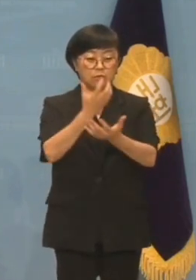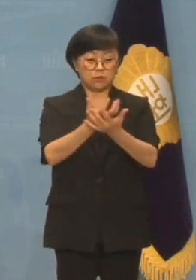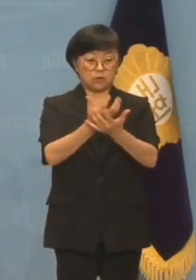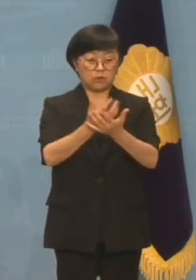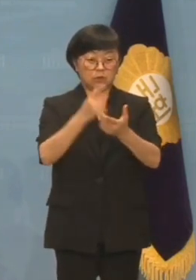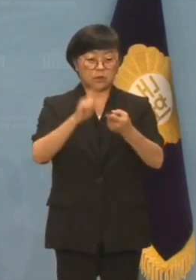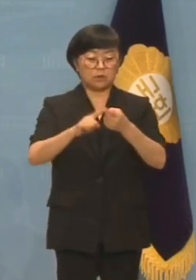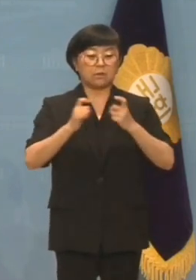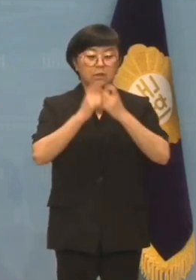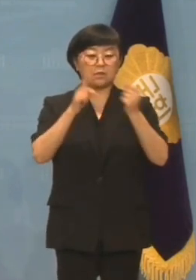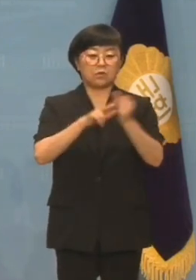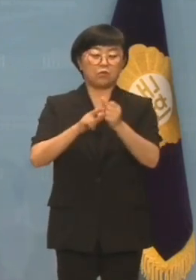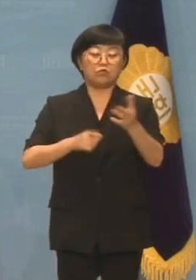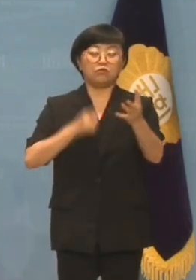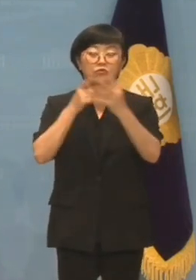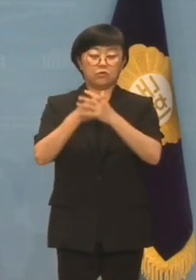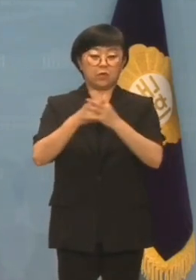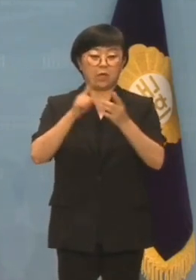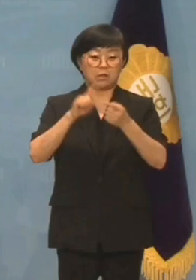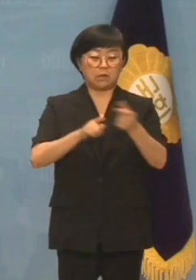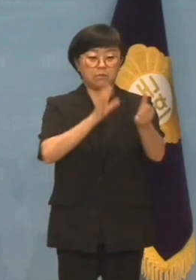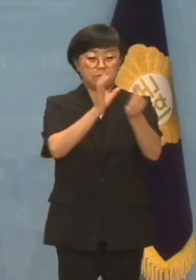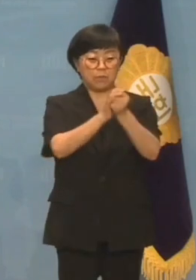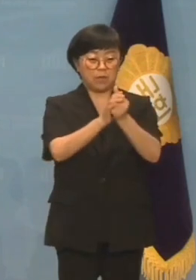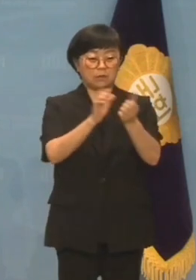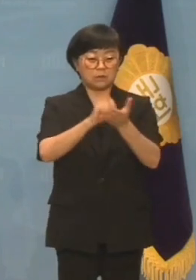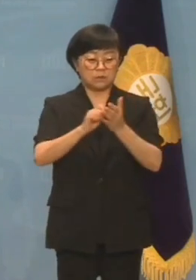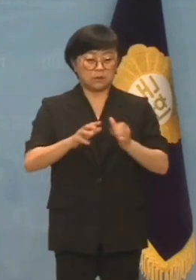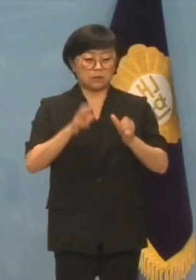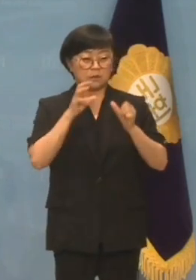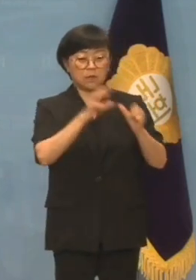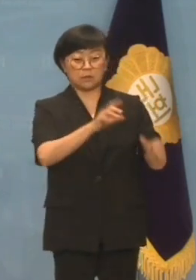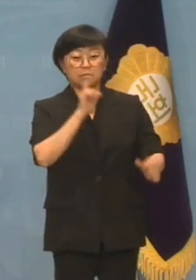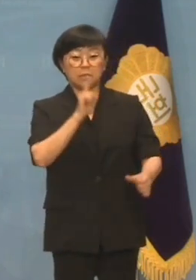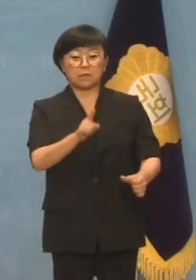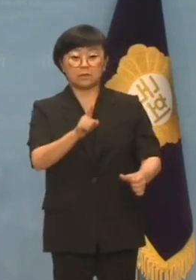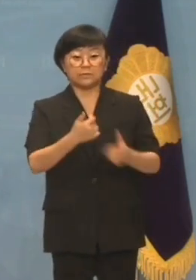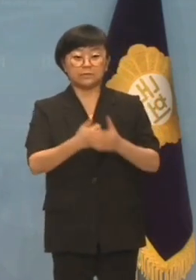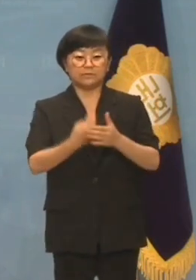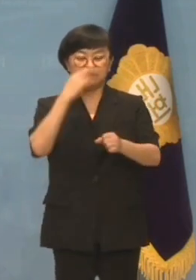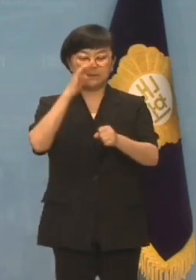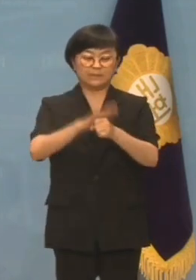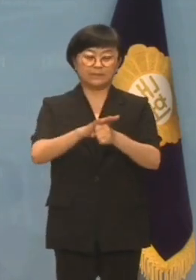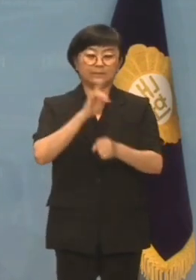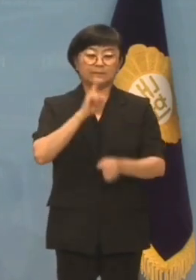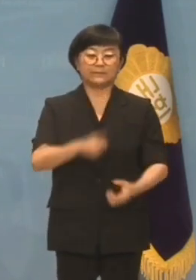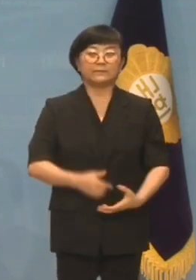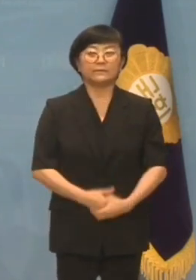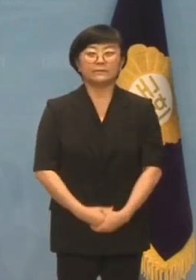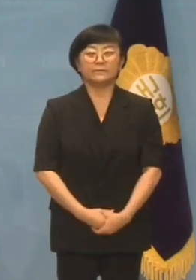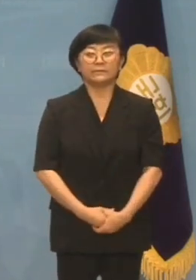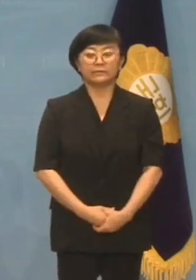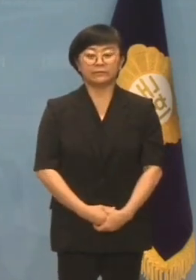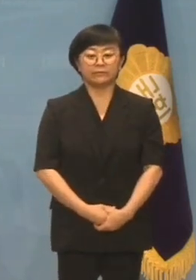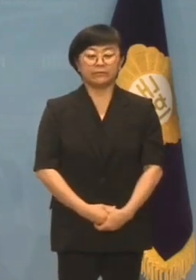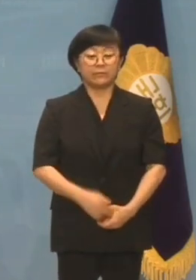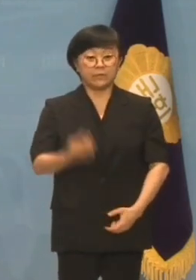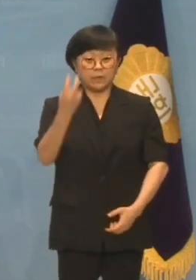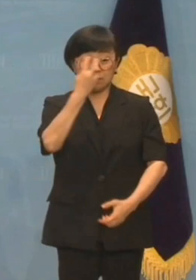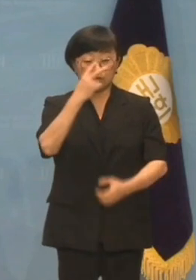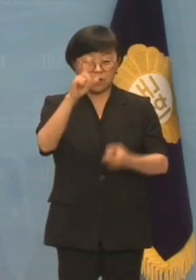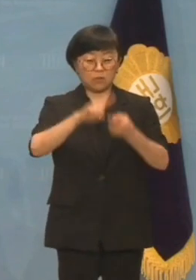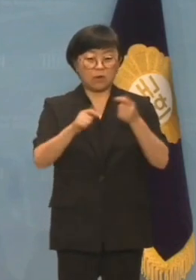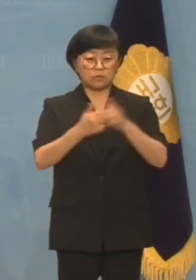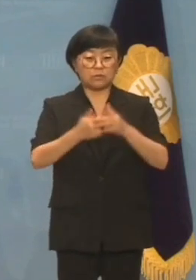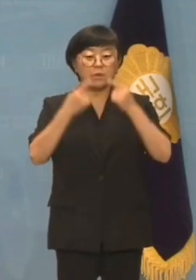자료에 대해 개인정보 유출 프레임을 씌워 기자를 탄압하겠다고 하니 기가 막힙니다. 수사권